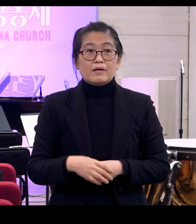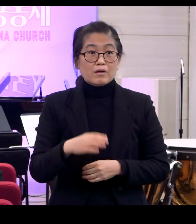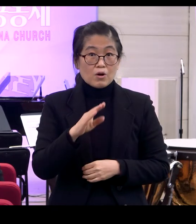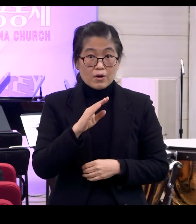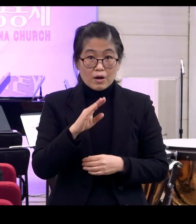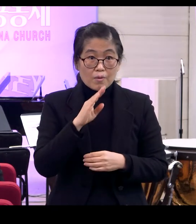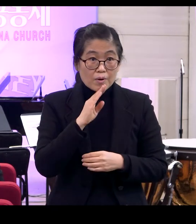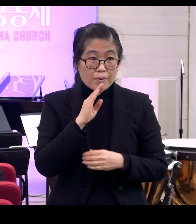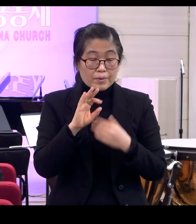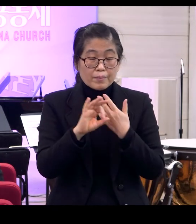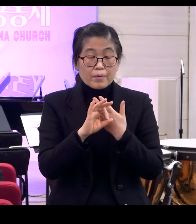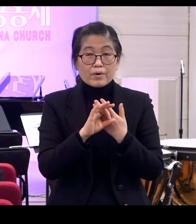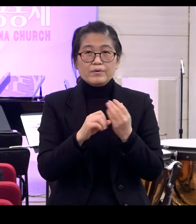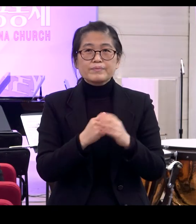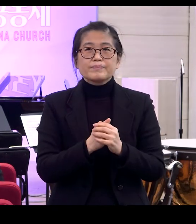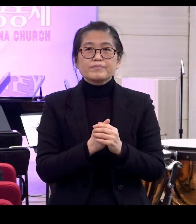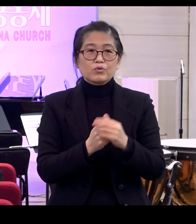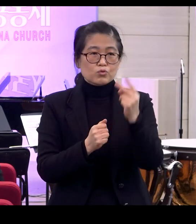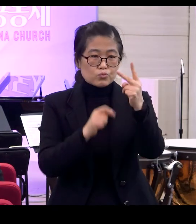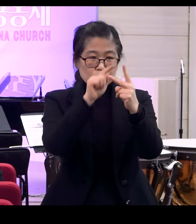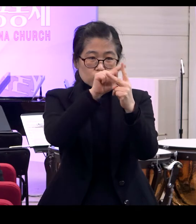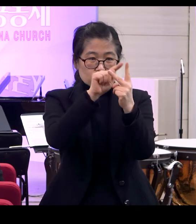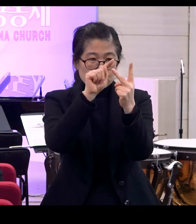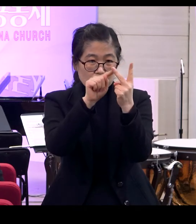그렇다면 결국 이 두 가지를 통해서